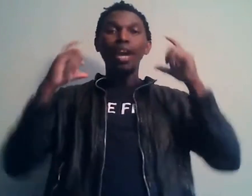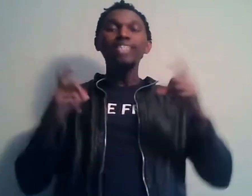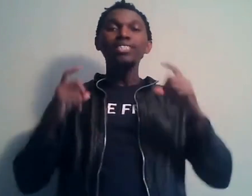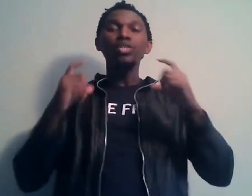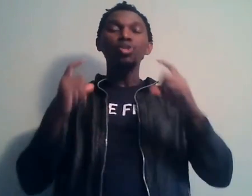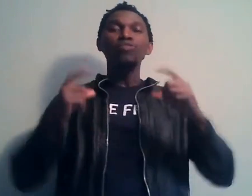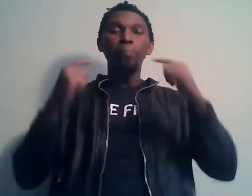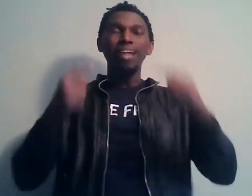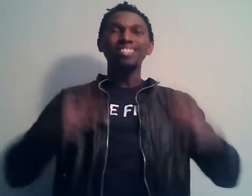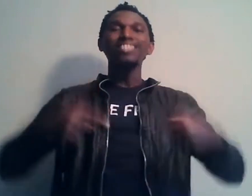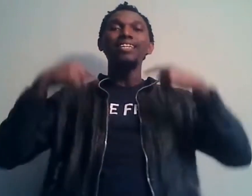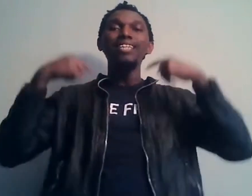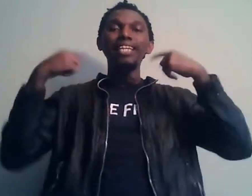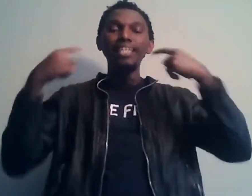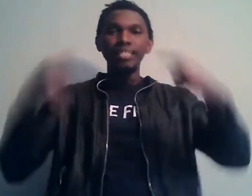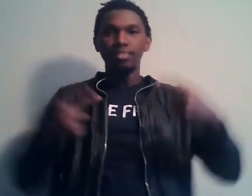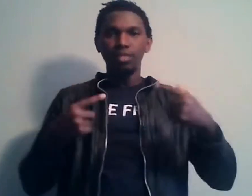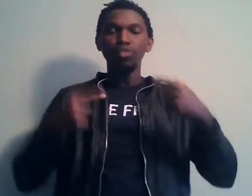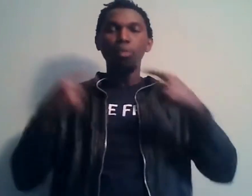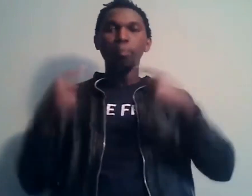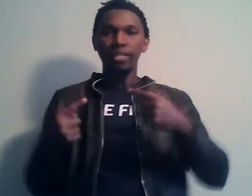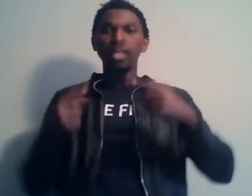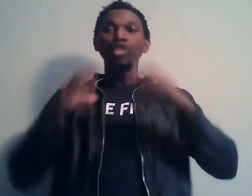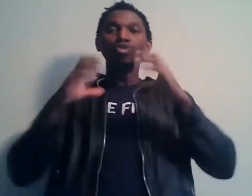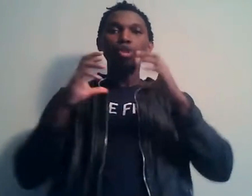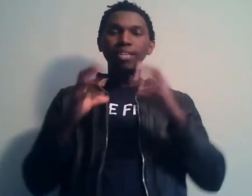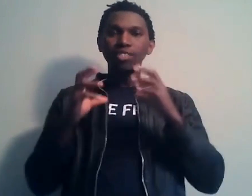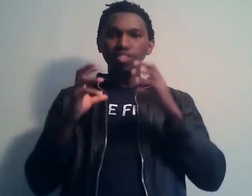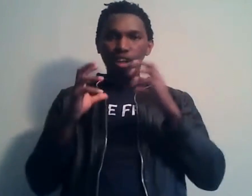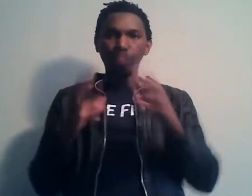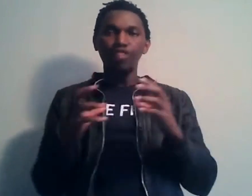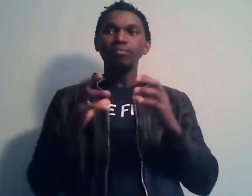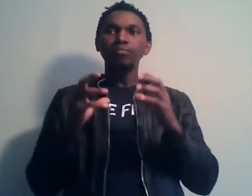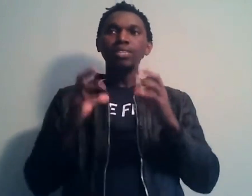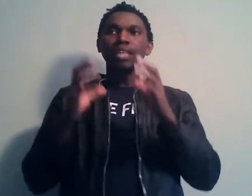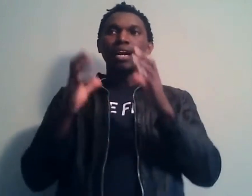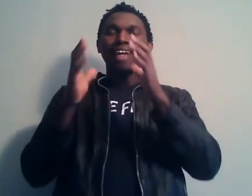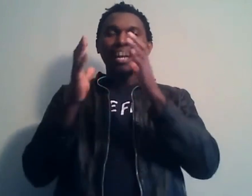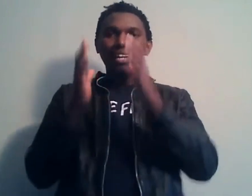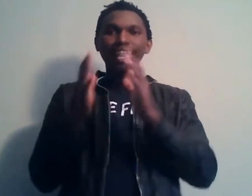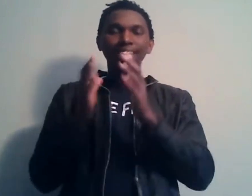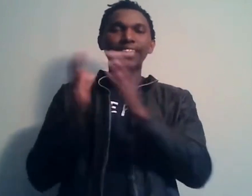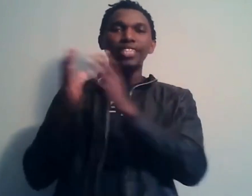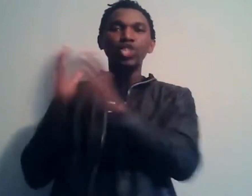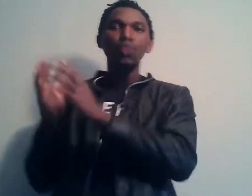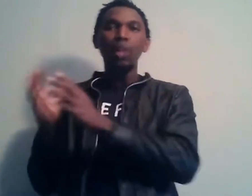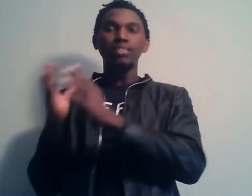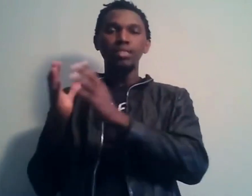réaliser que tu fais partie de l'élite de ton pays. Tu représentes en fait la classe qui a été choisie